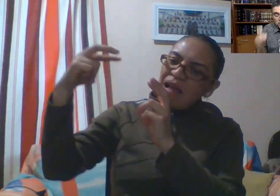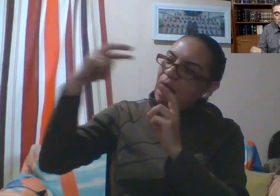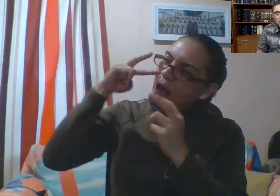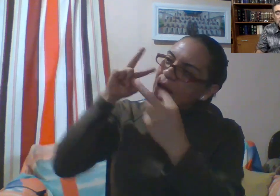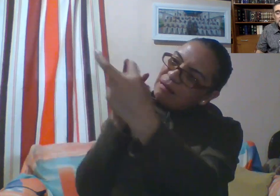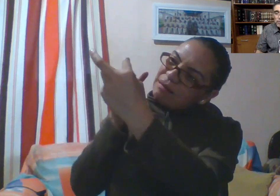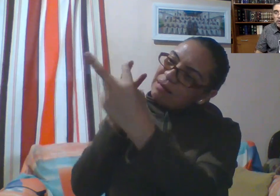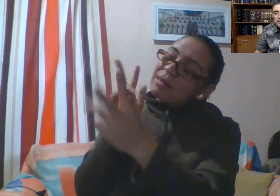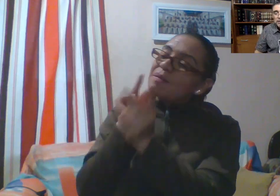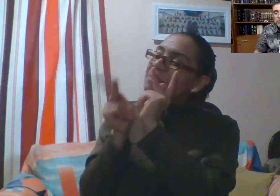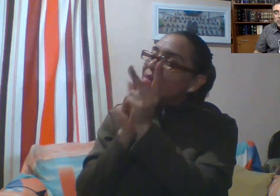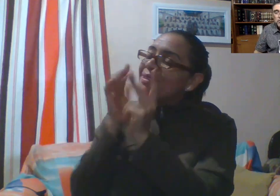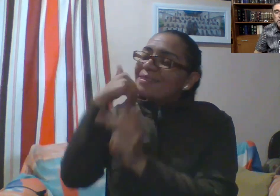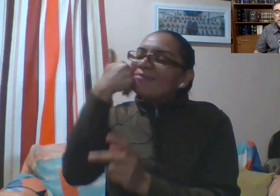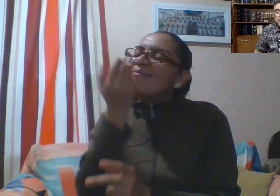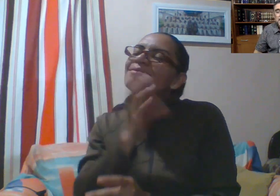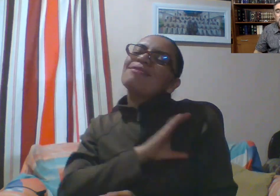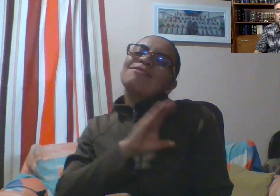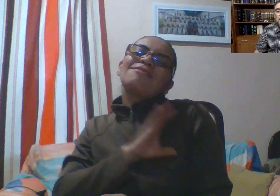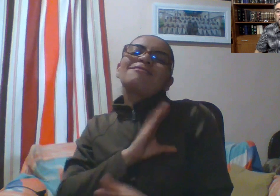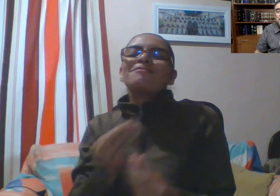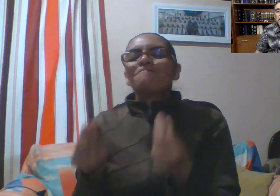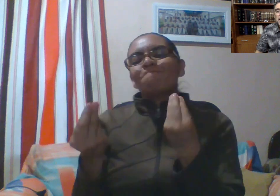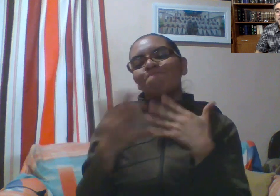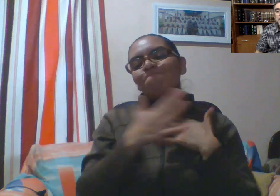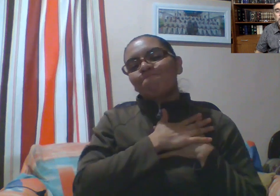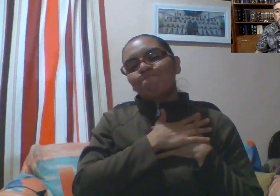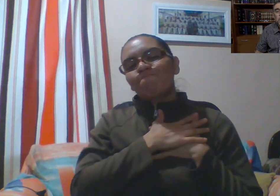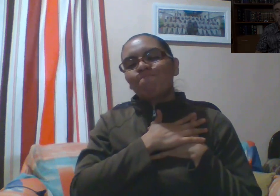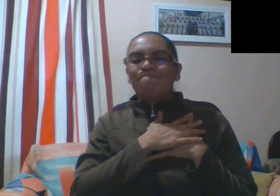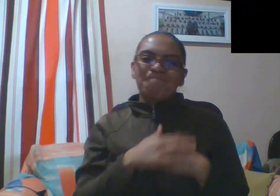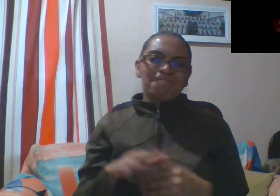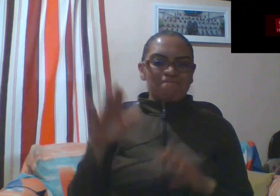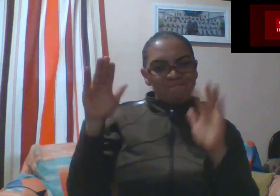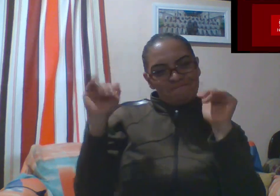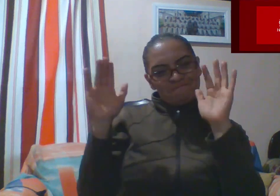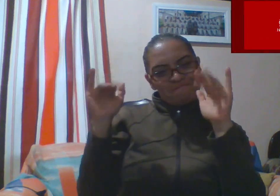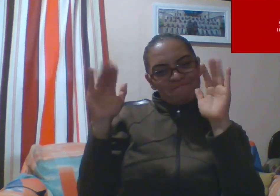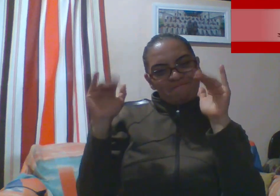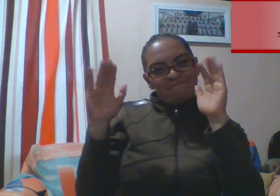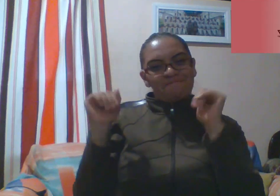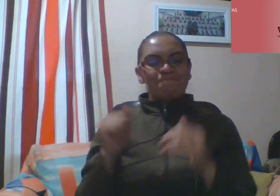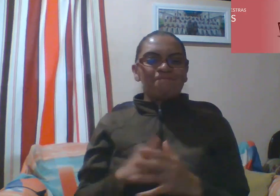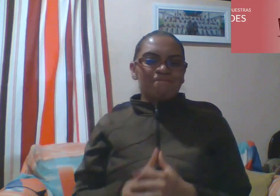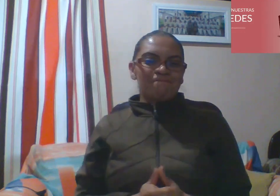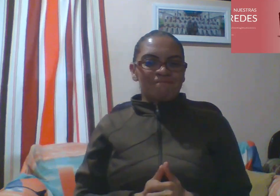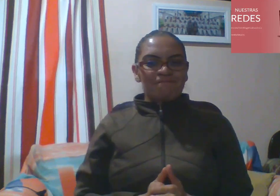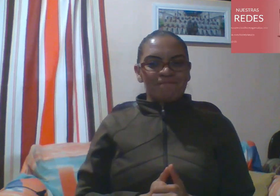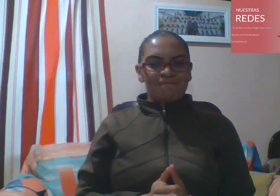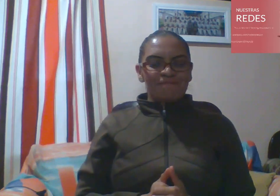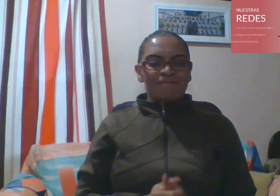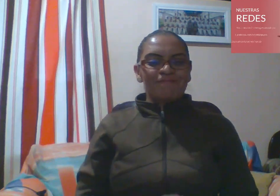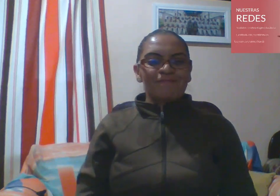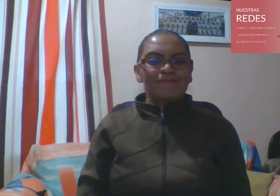habla. Espero que eso sea útil para usted y me encantaría encontrarle el día de mañana. Hasta pronto. ¡Gracias! ¡Gracias!